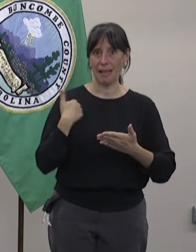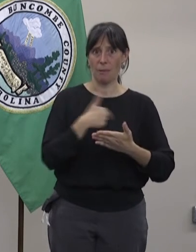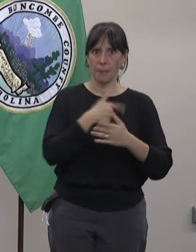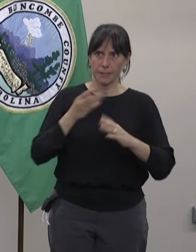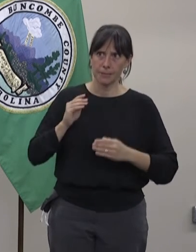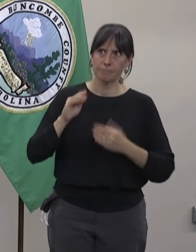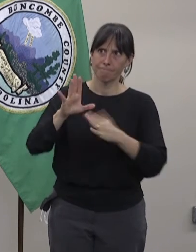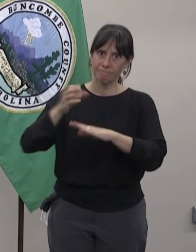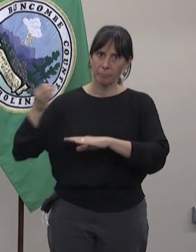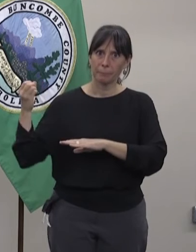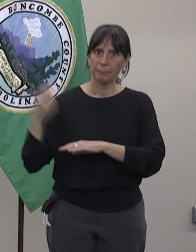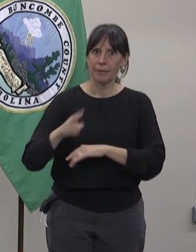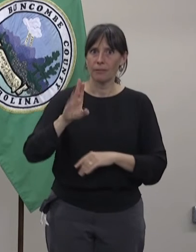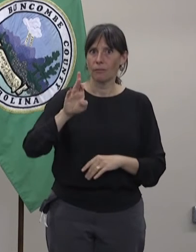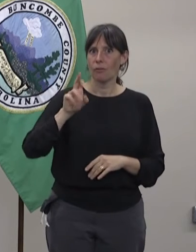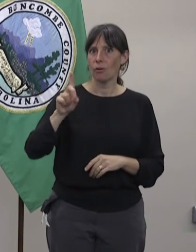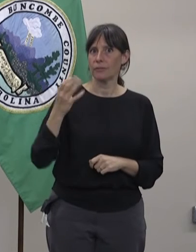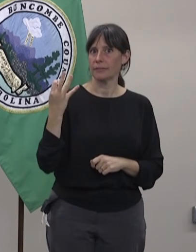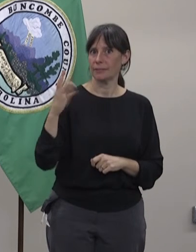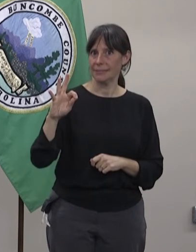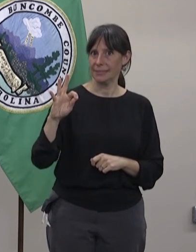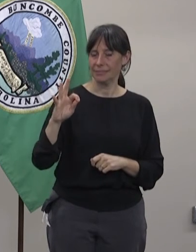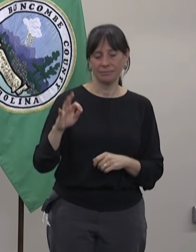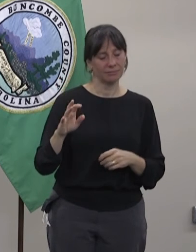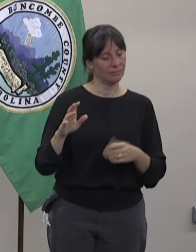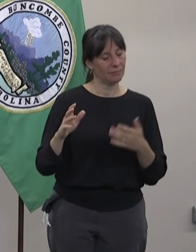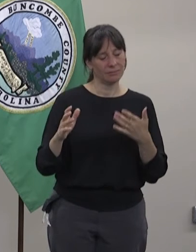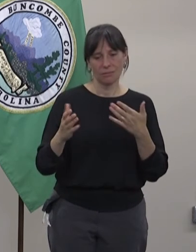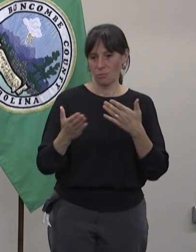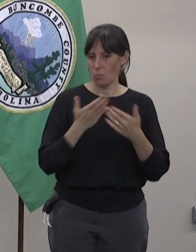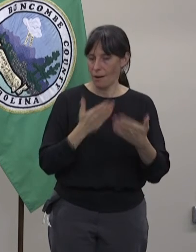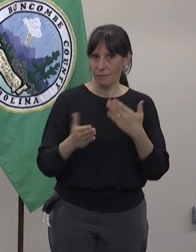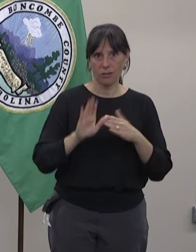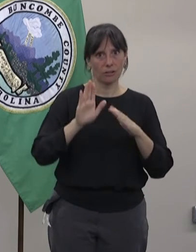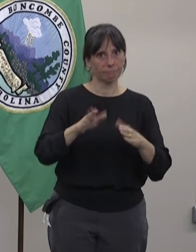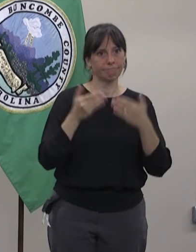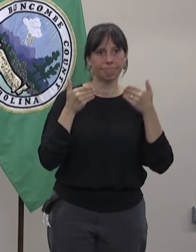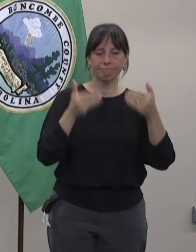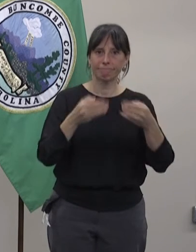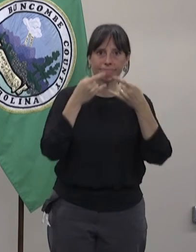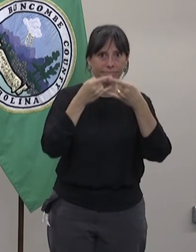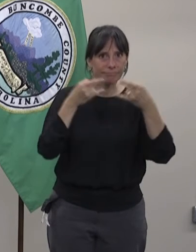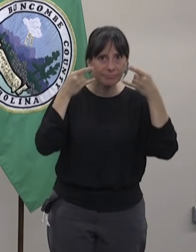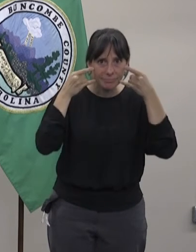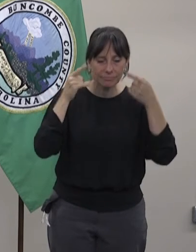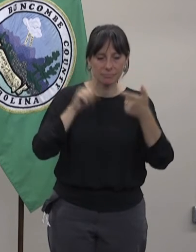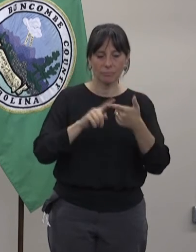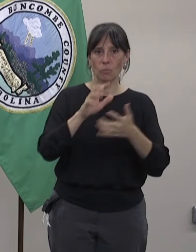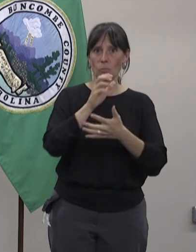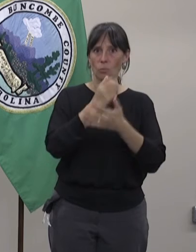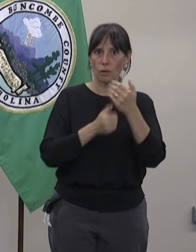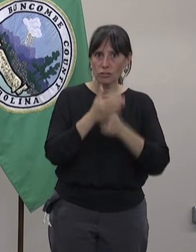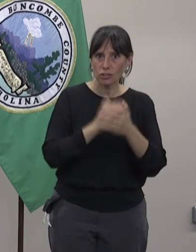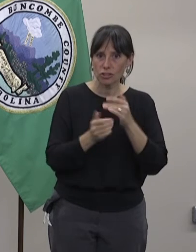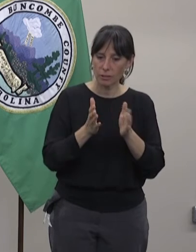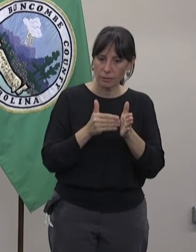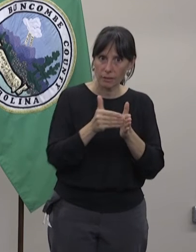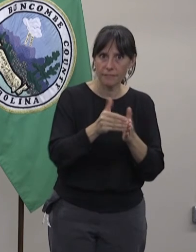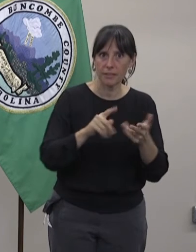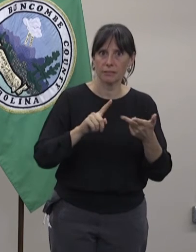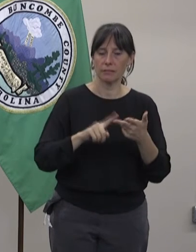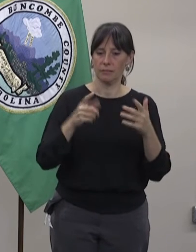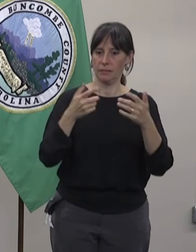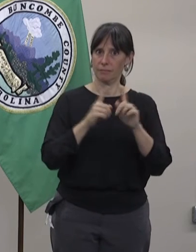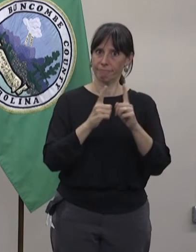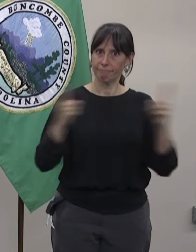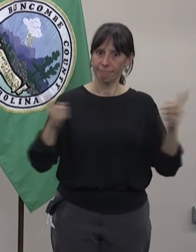Por favor, ayúdenos a parar el COVID-19. Ponte la máscara constantemente,